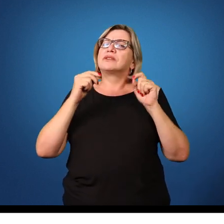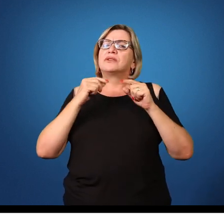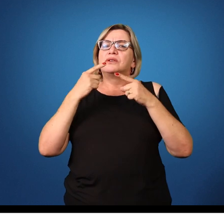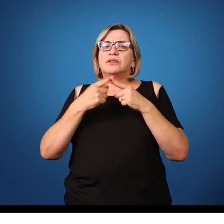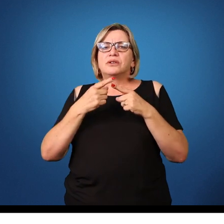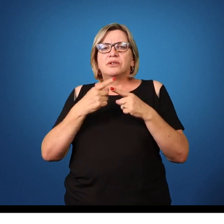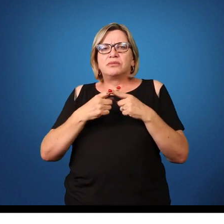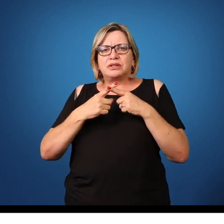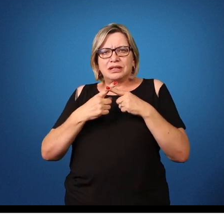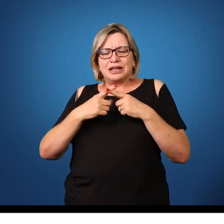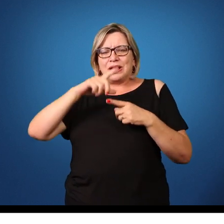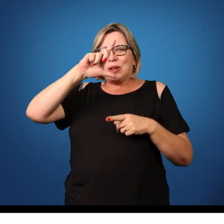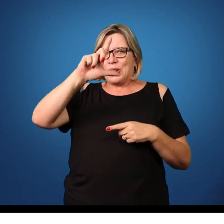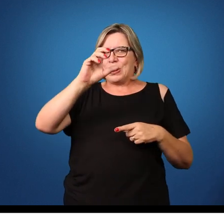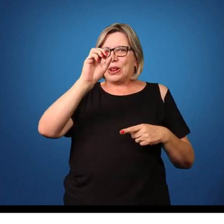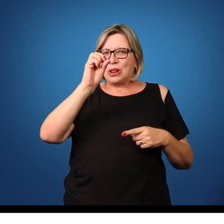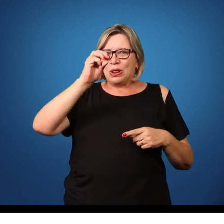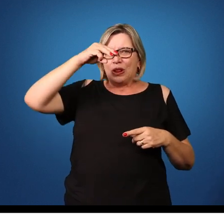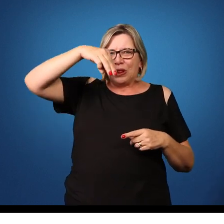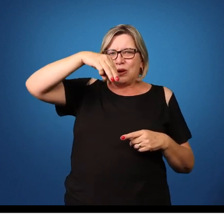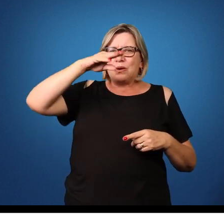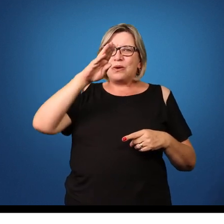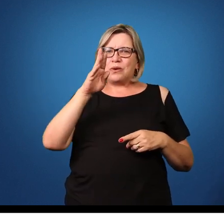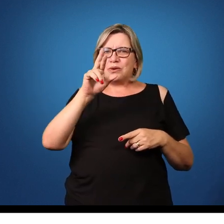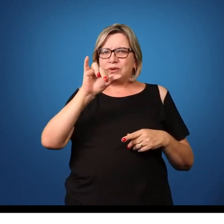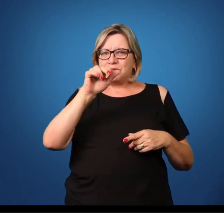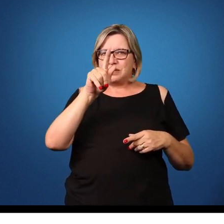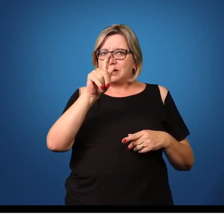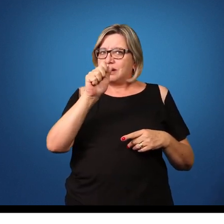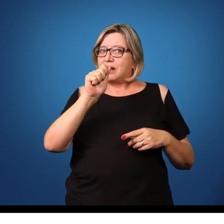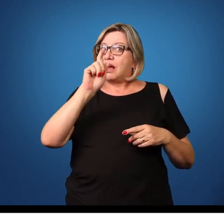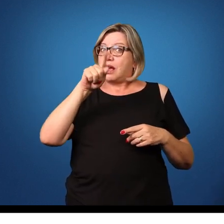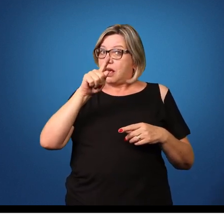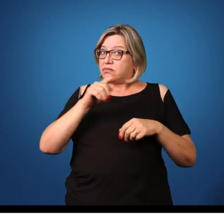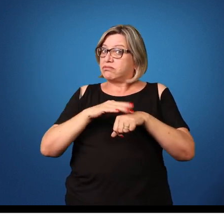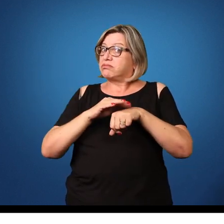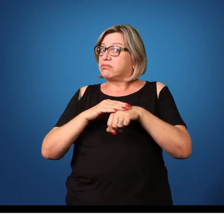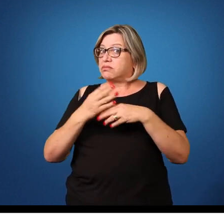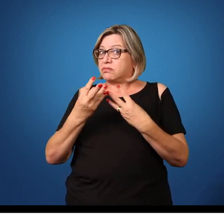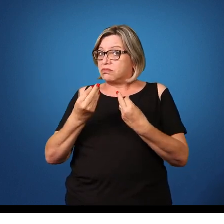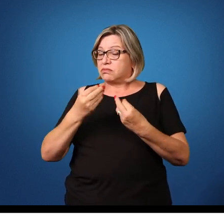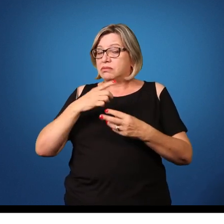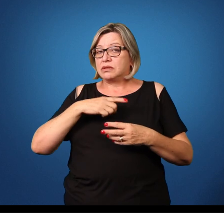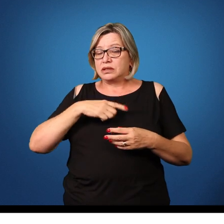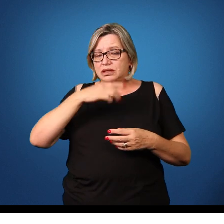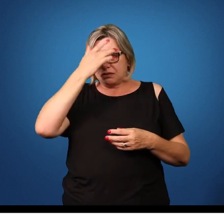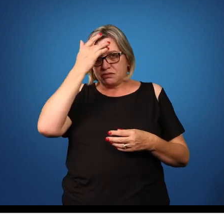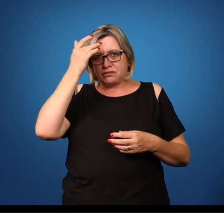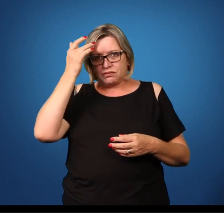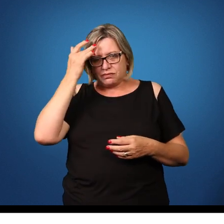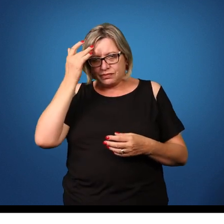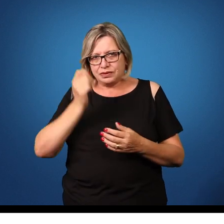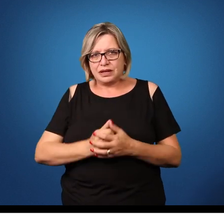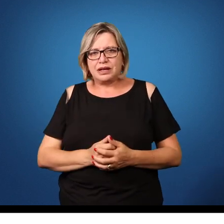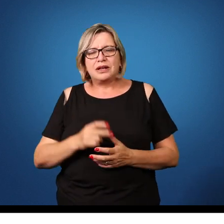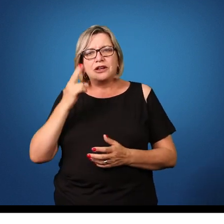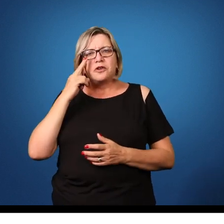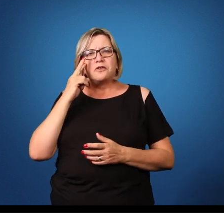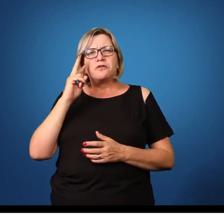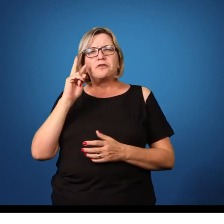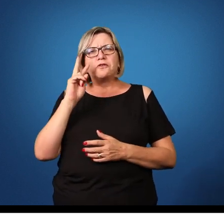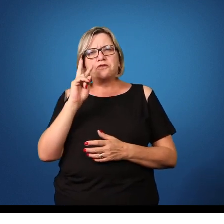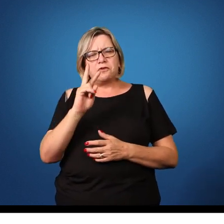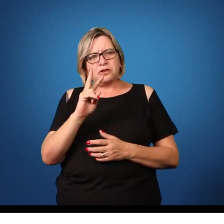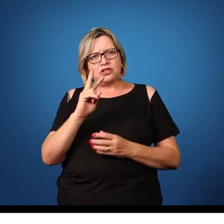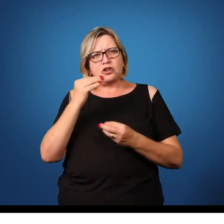que esse verme, e no caso a lombriga, é uma doença muito disseminada na população mundial. Vamos dar uma olhadinha agora em